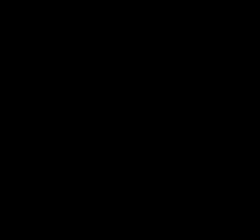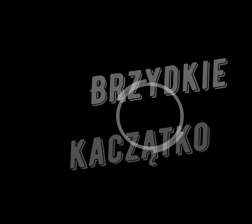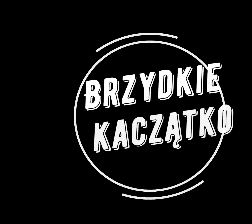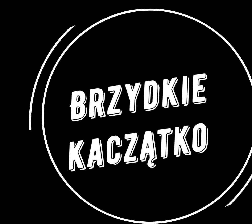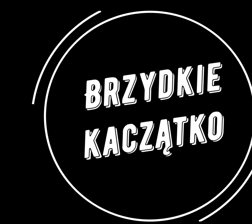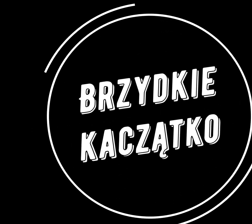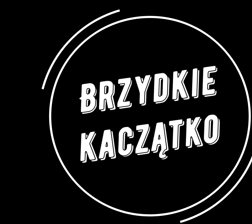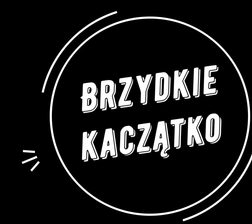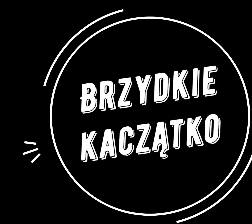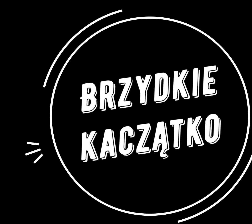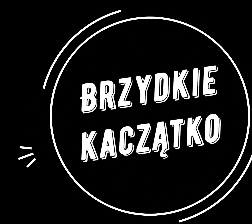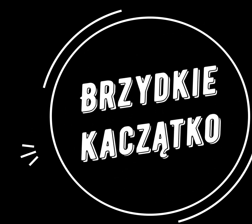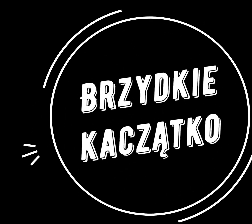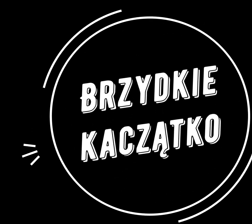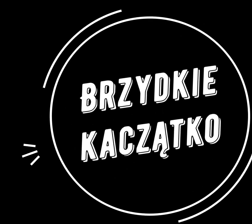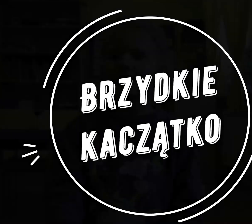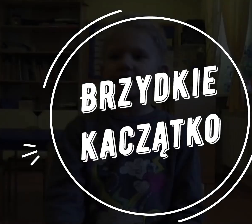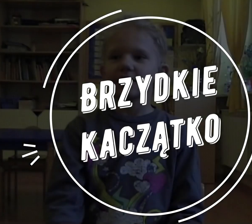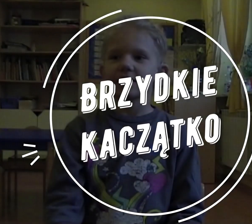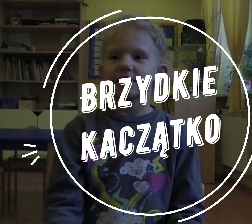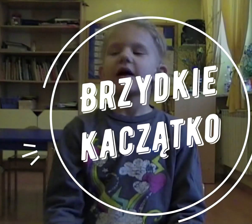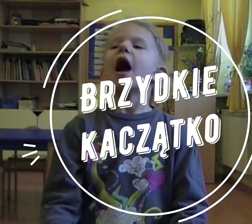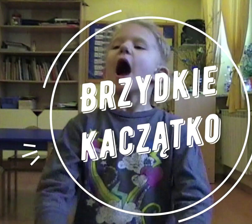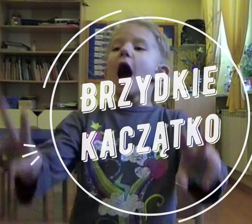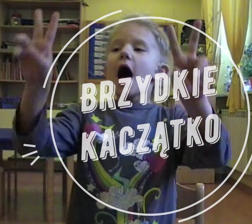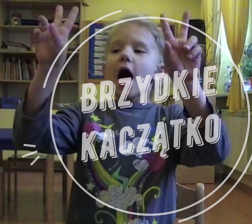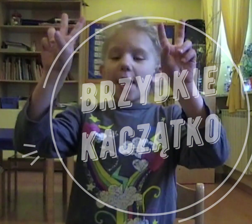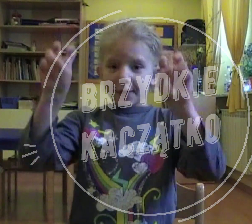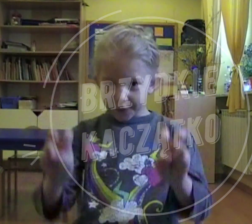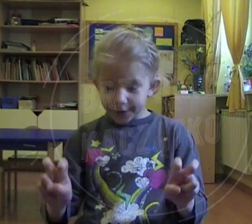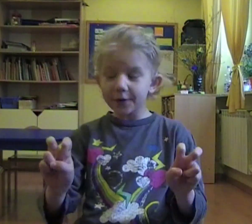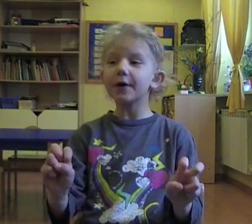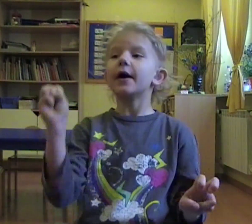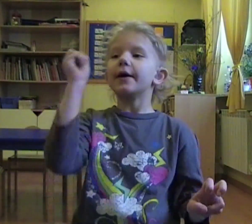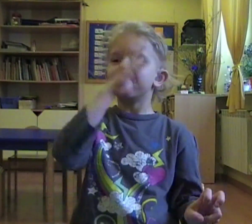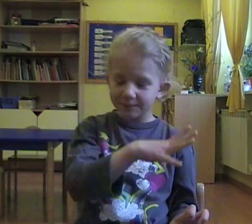Bajka pod tytułem Brzydkie kaczątko